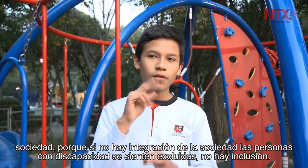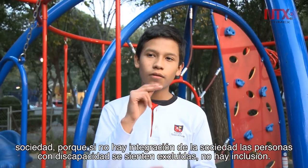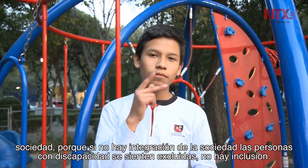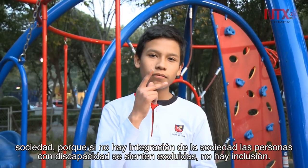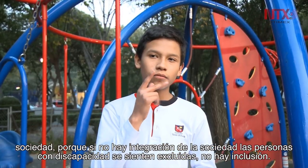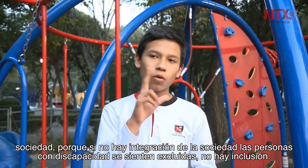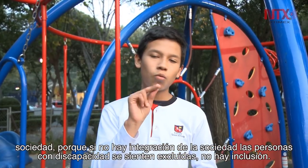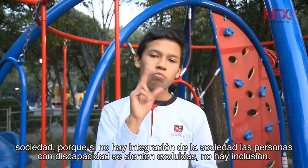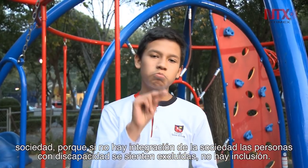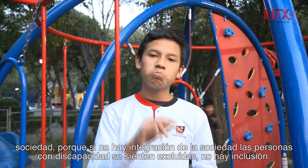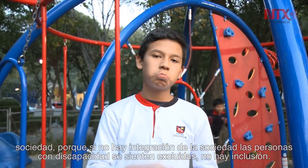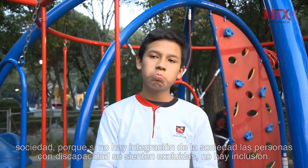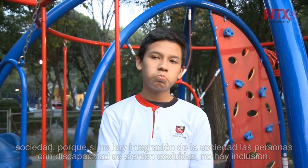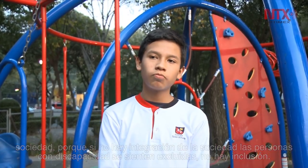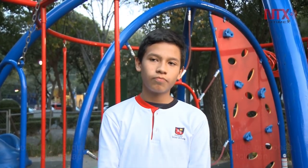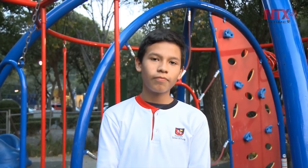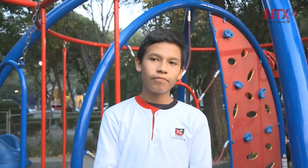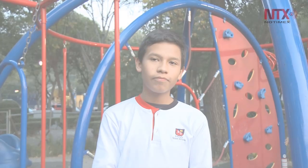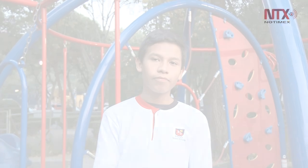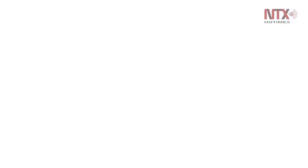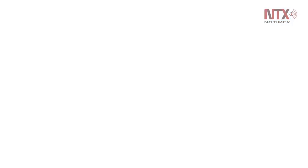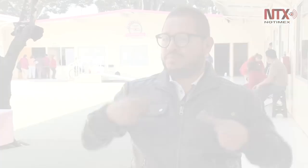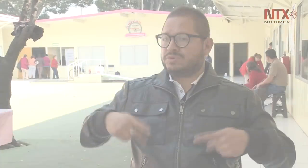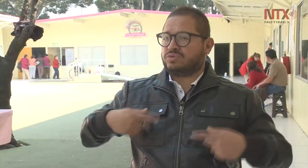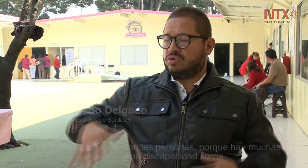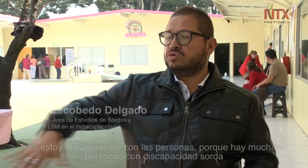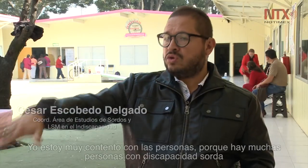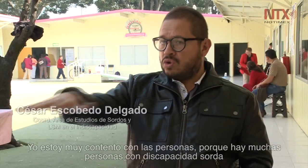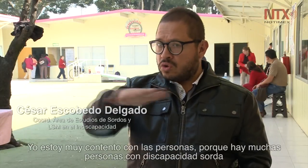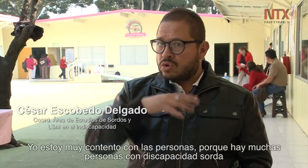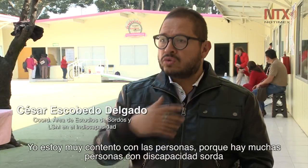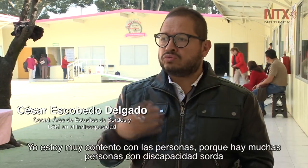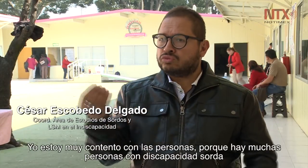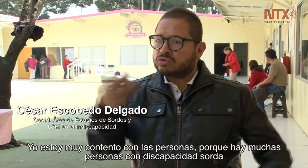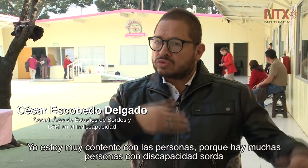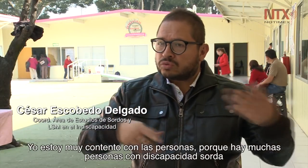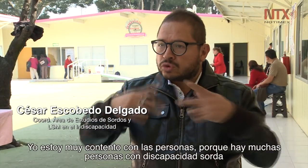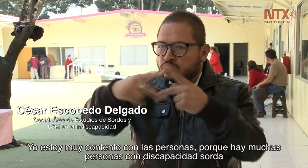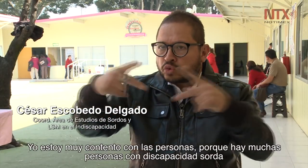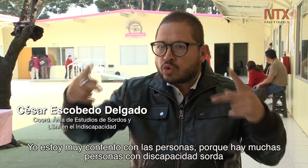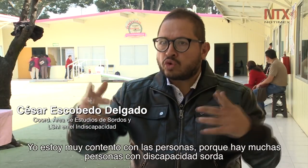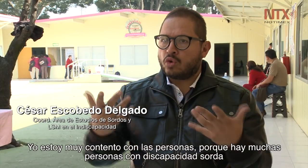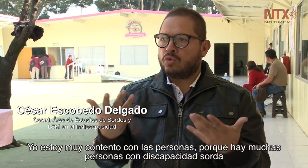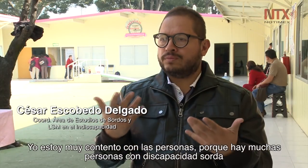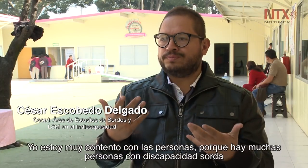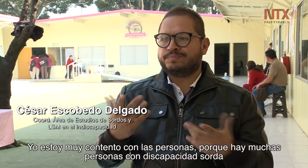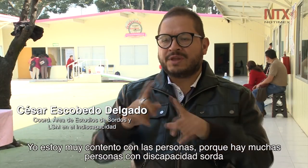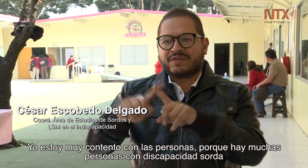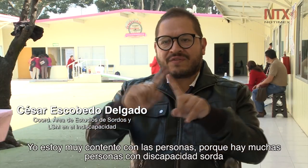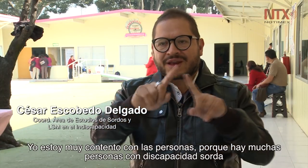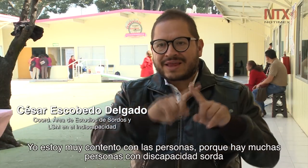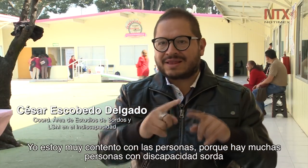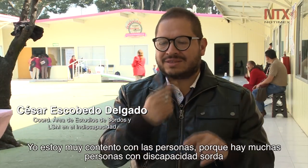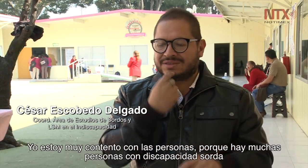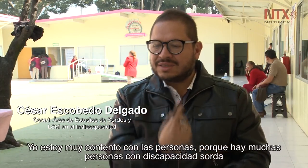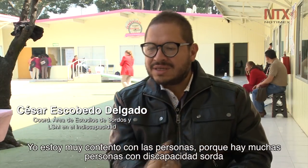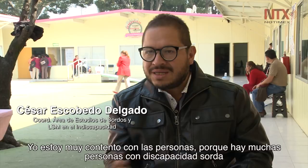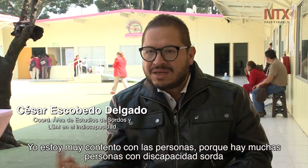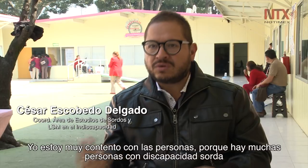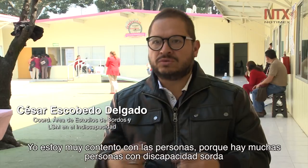sienten excluidas. No hay inclusión. Yo estoy muy contenta con las personas porque hay